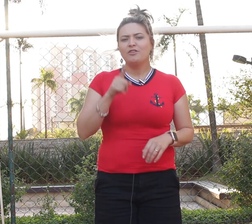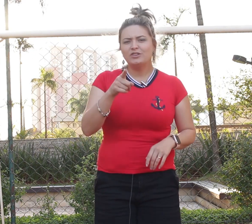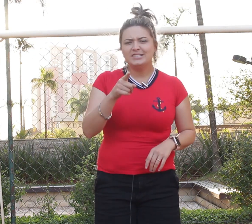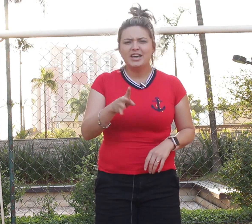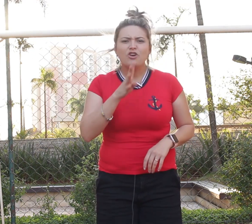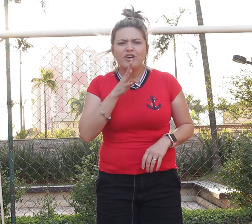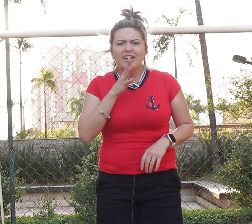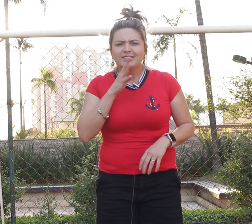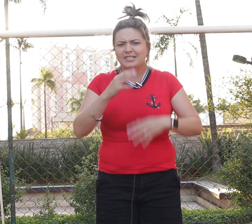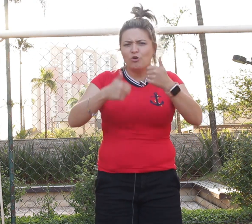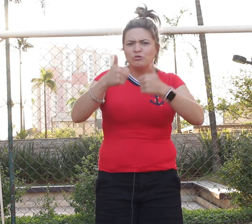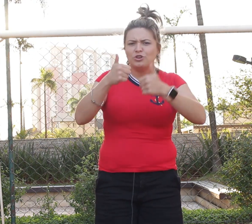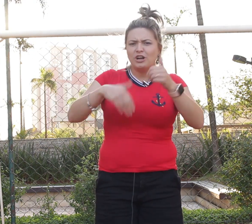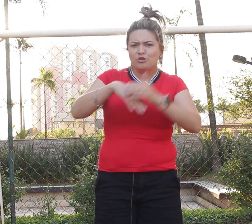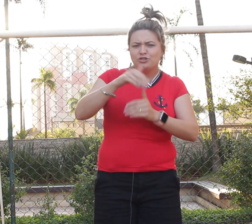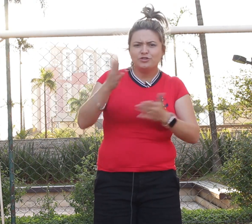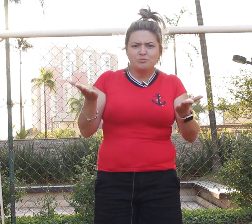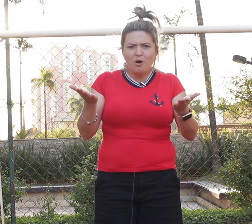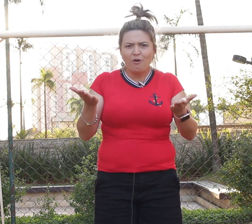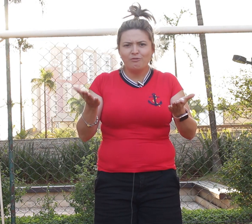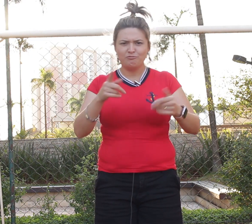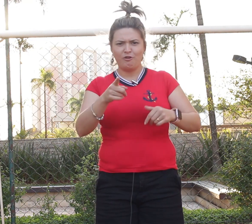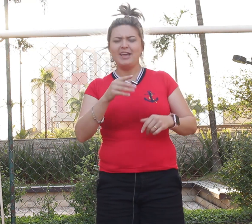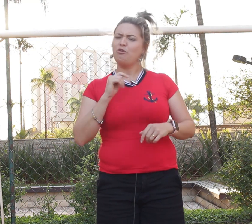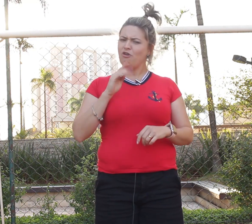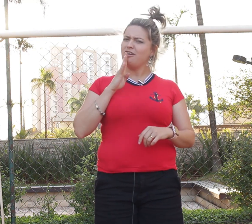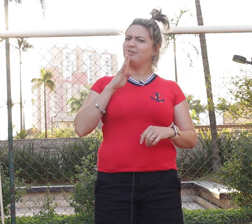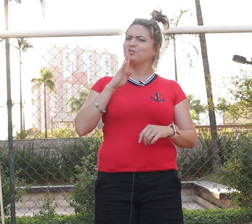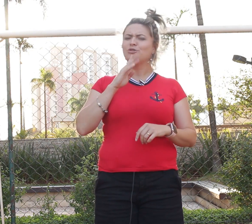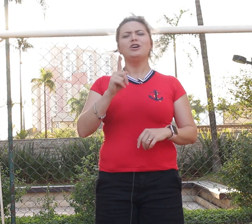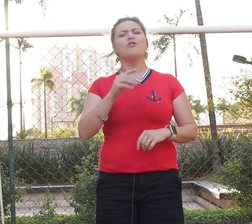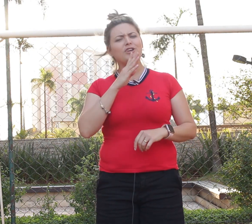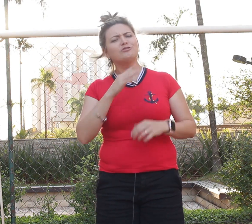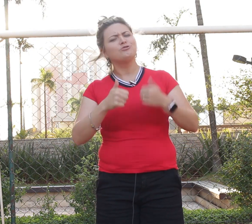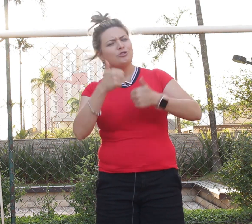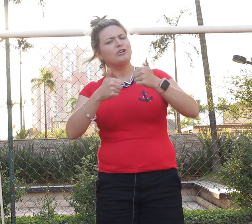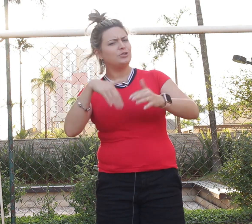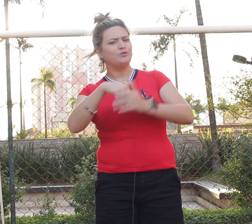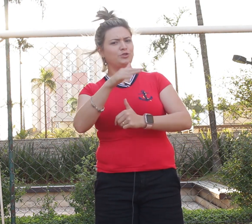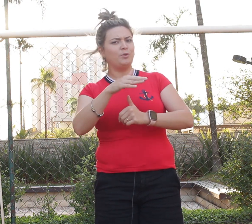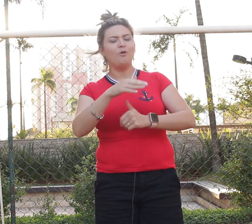Você conhece algum jogador de futebol? Eu conheço. Eu conheço um jogador de futebol.